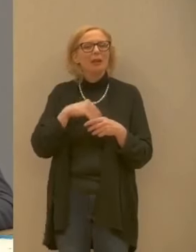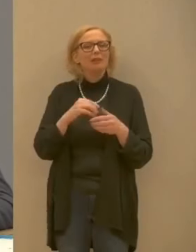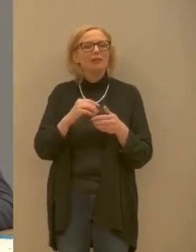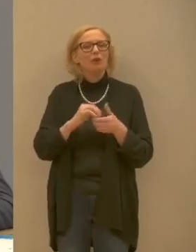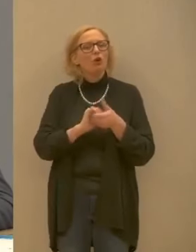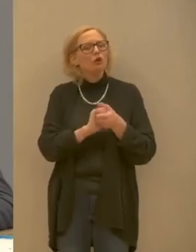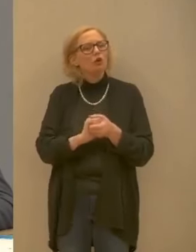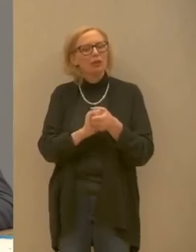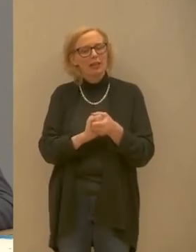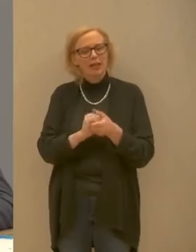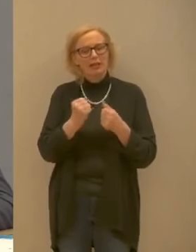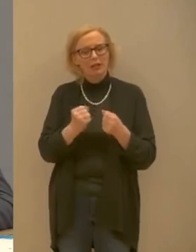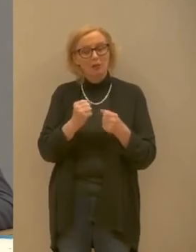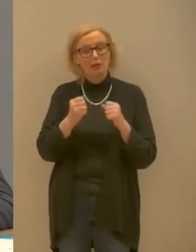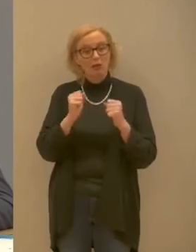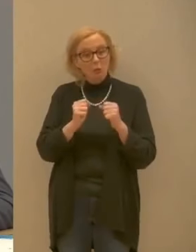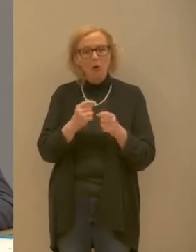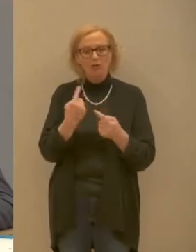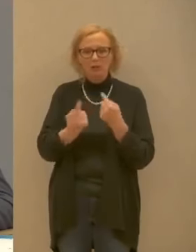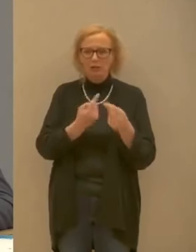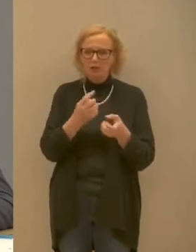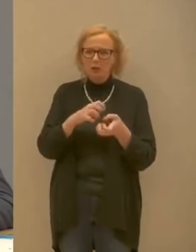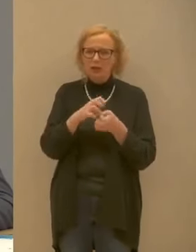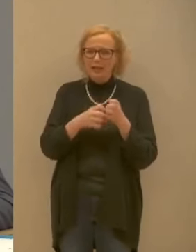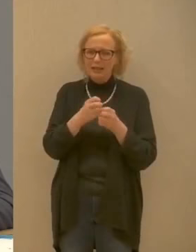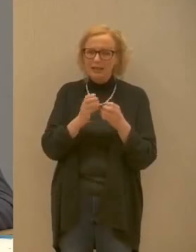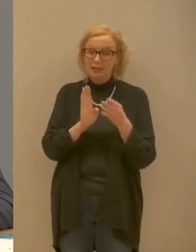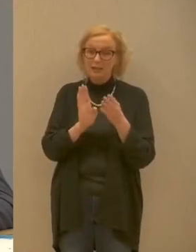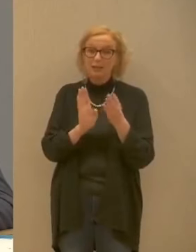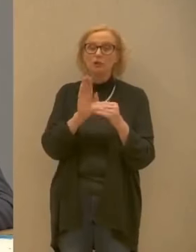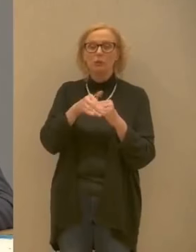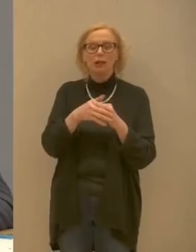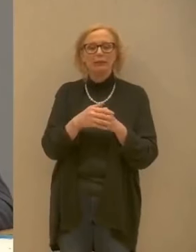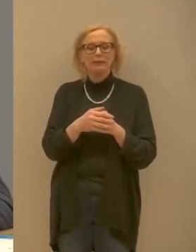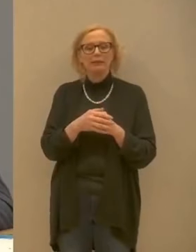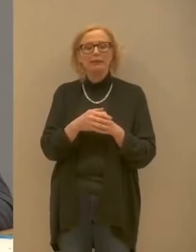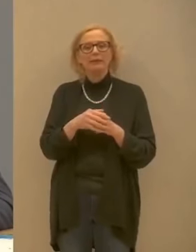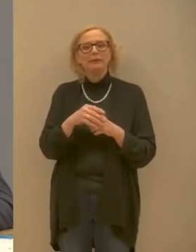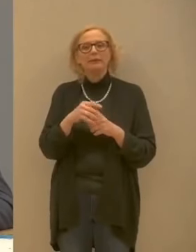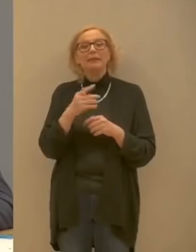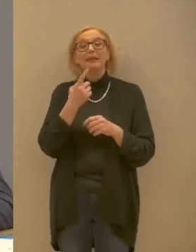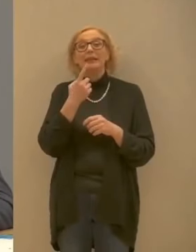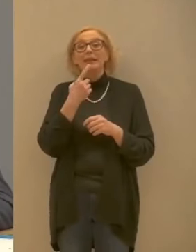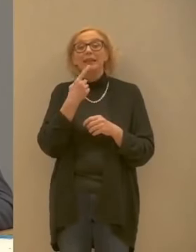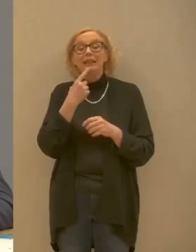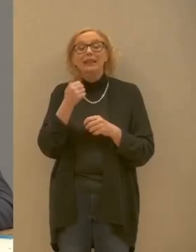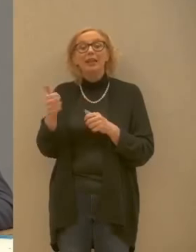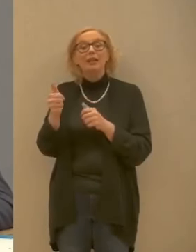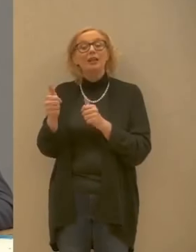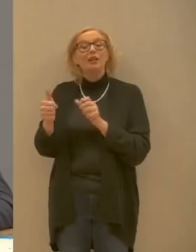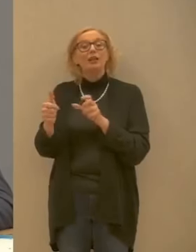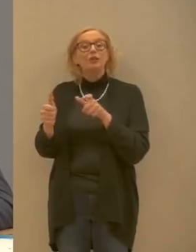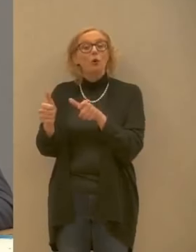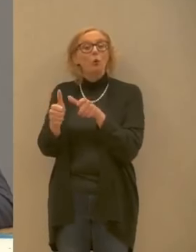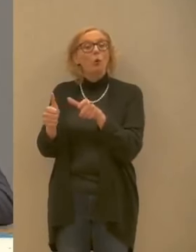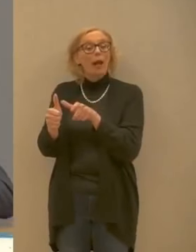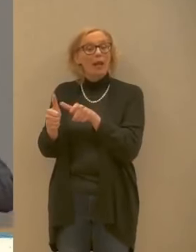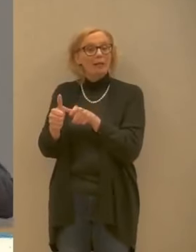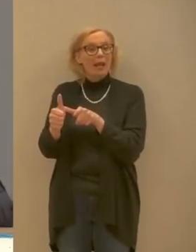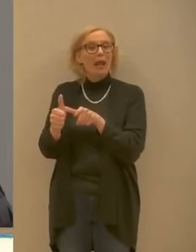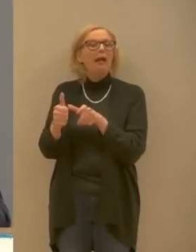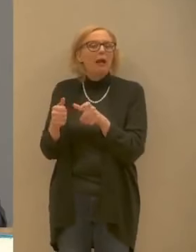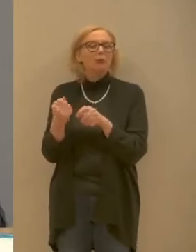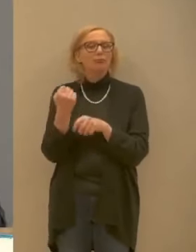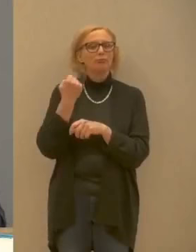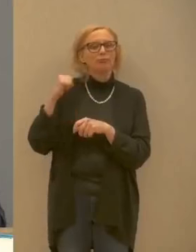momento critico a livello nazionale si sta parlando di carcere per chi viola la quarantena noi abbiamo fatto un grande lavoro di